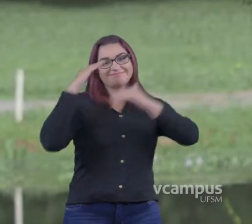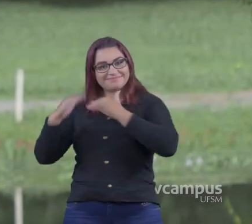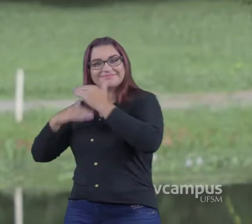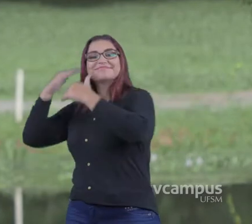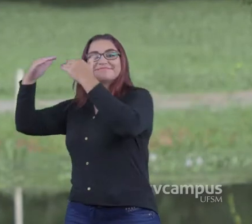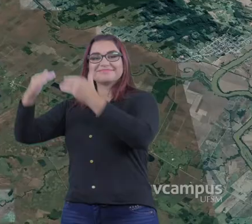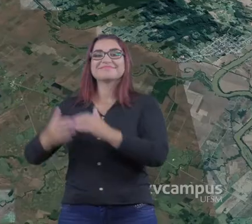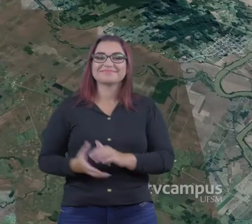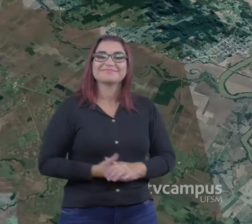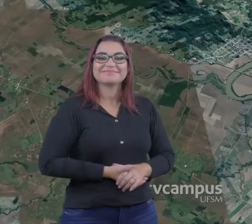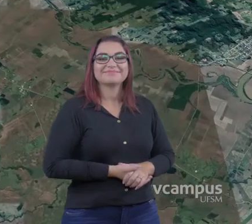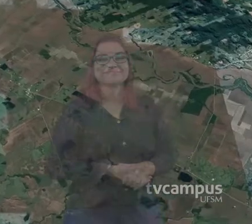regiões